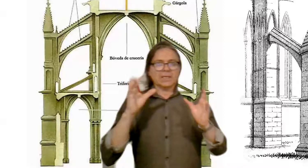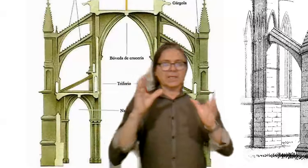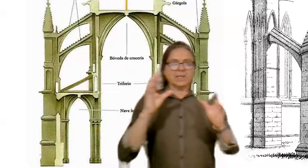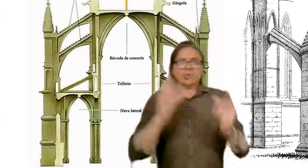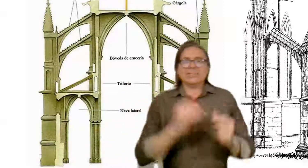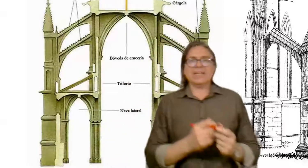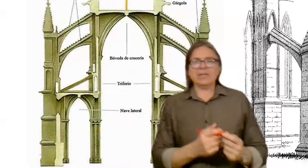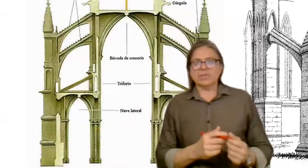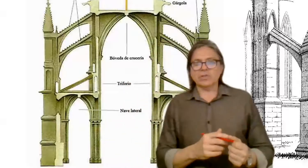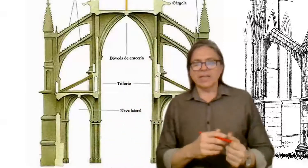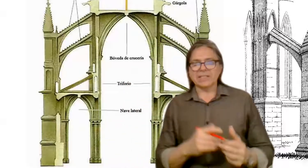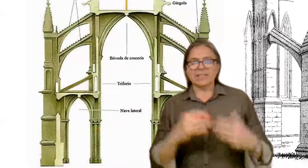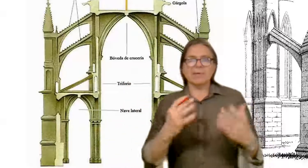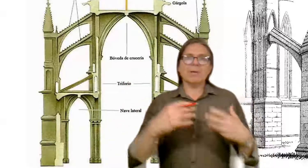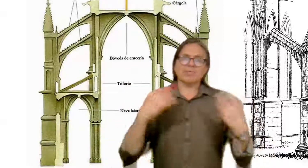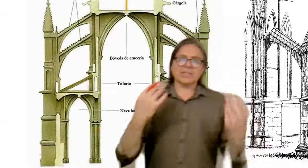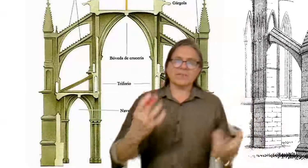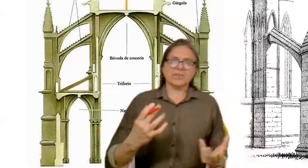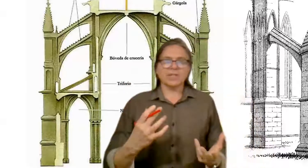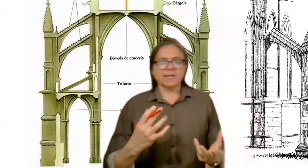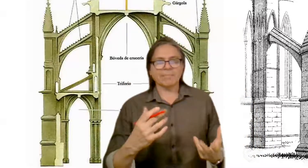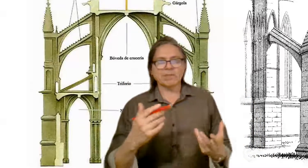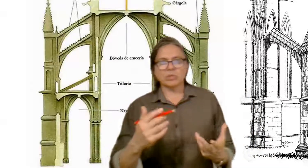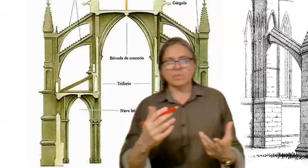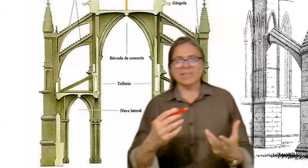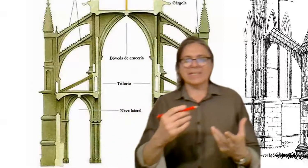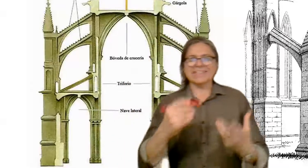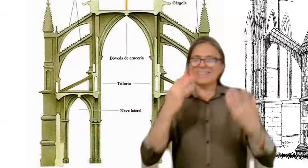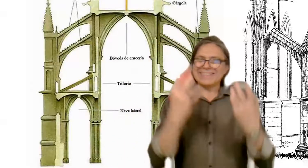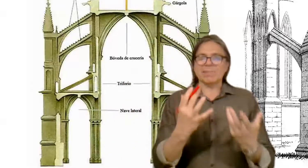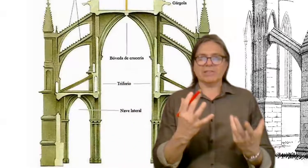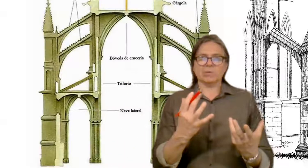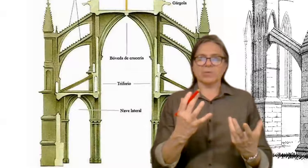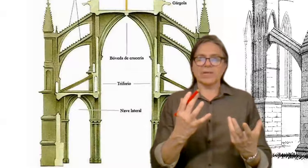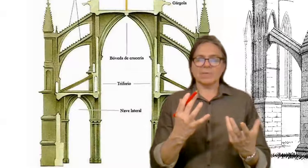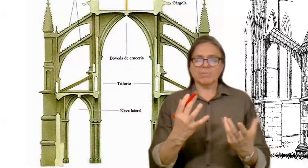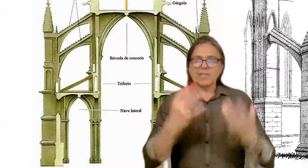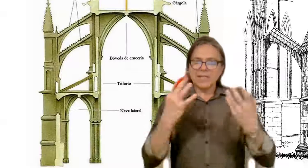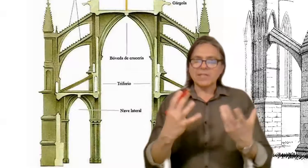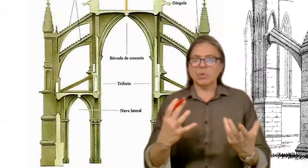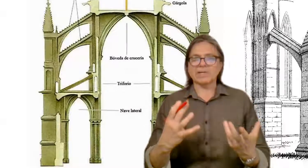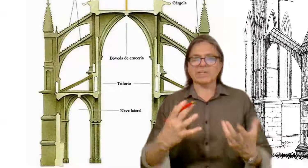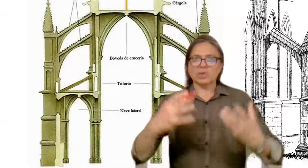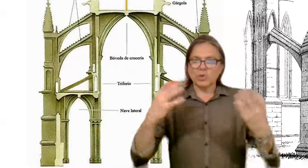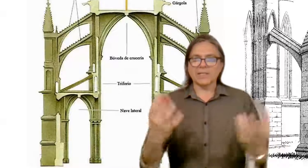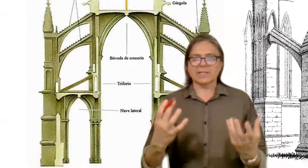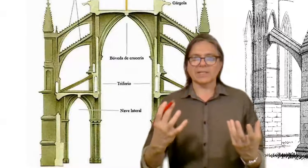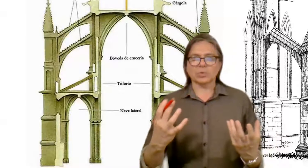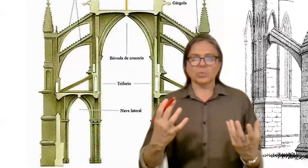En nuestras clases online además vamos a reflexionar sobre el sistema estructural, porque es lindo hablar de historia y de arquitectura,